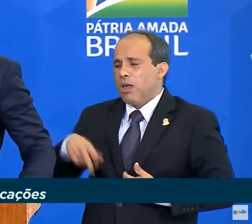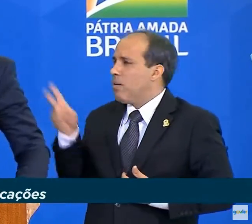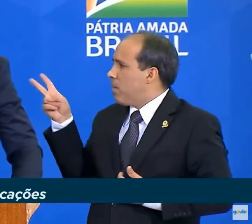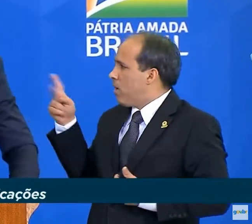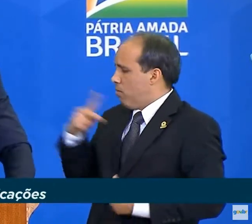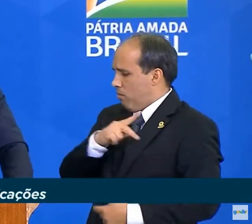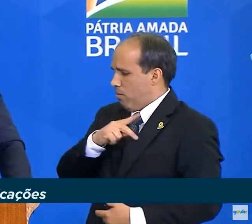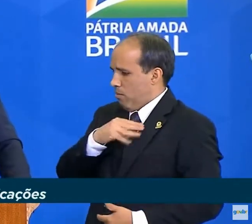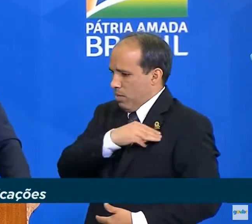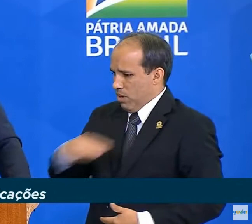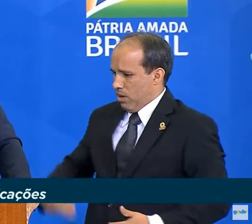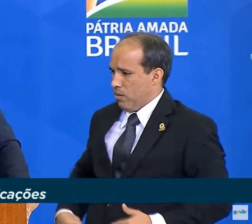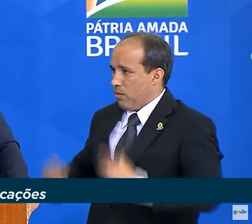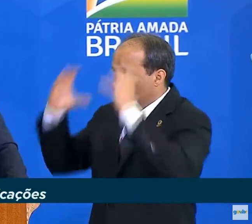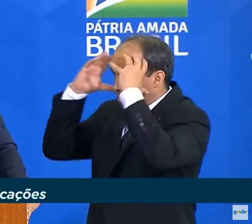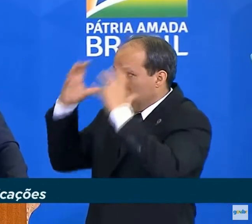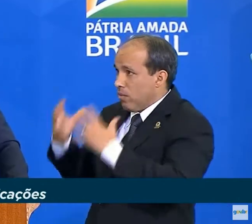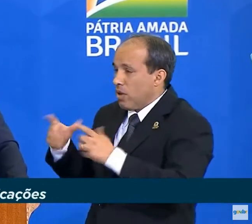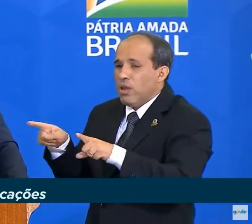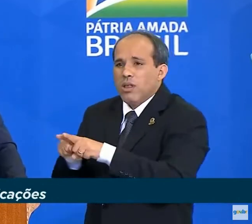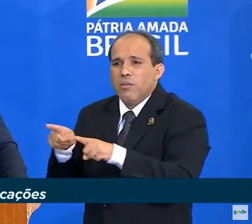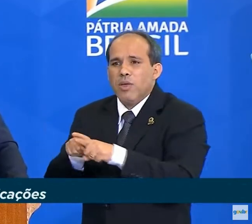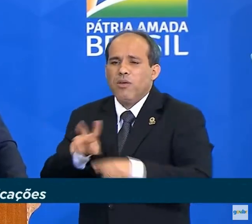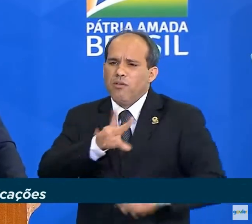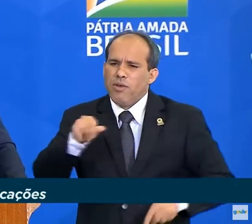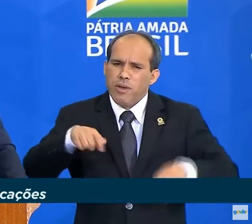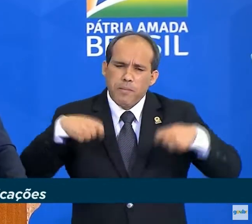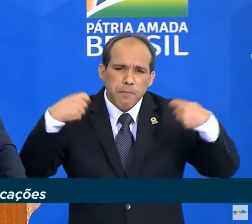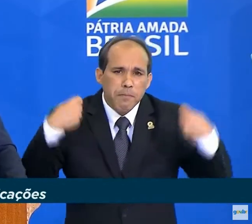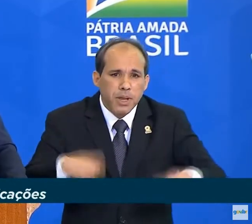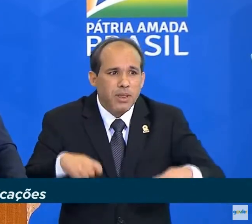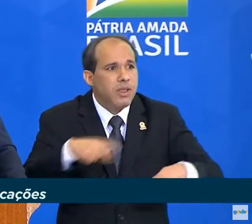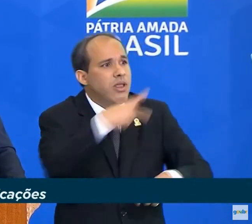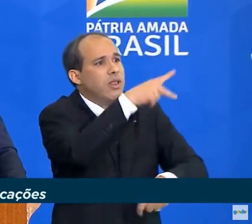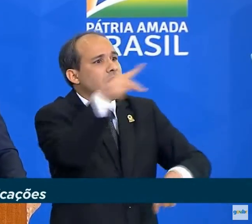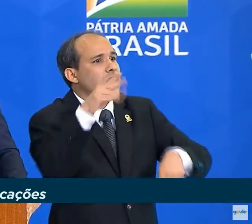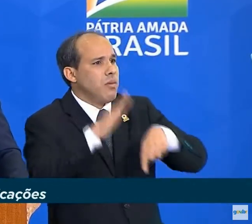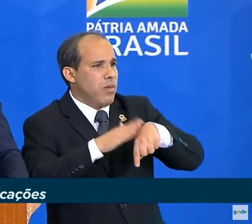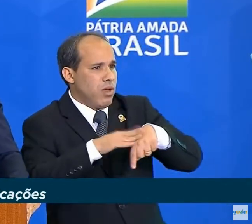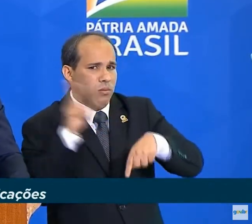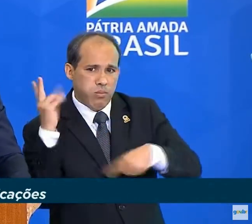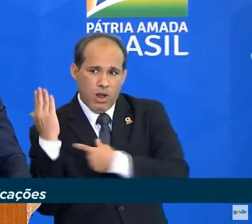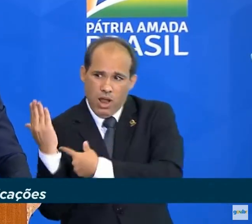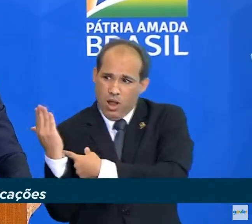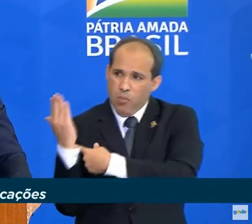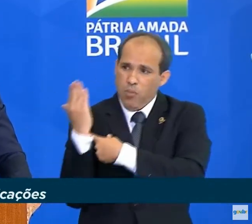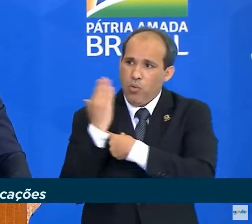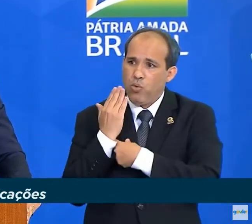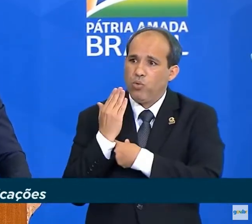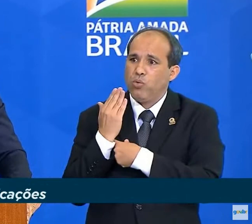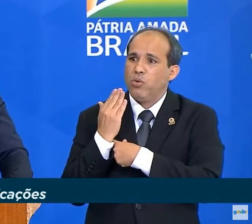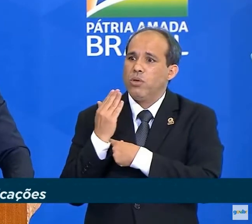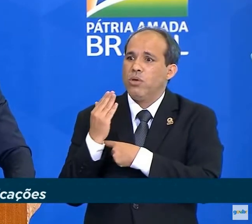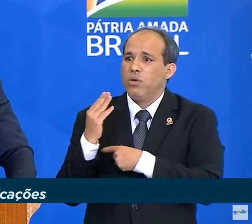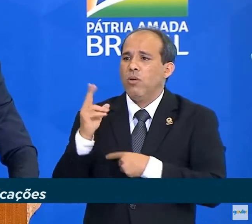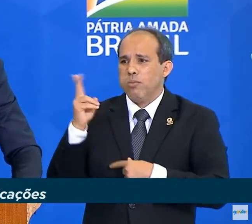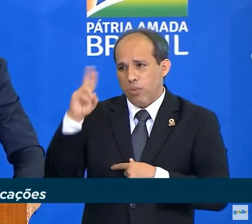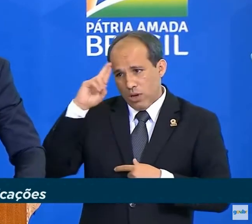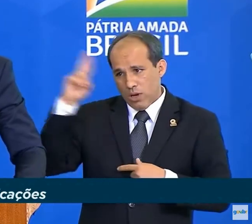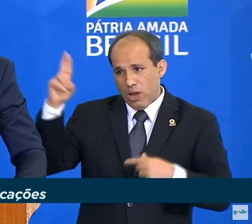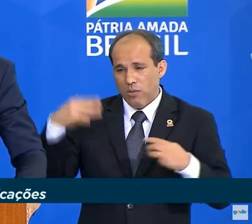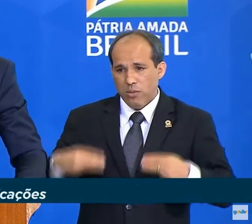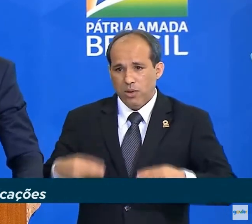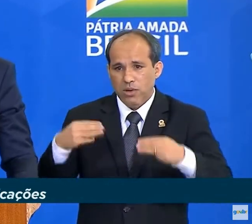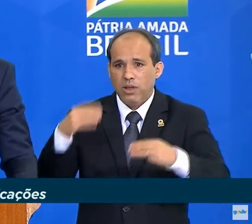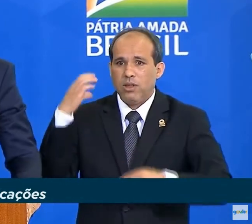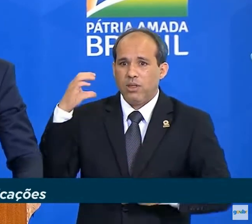ministro Marcos Pontes e necessitará do seu apoio continuado à frente do Ministério de Ciência e Tecnologia e